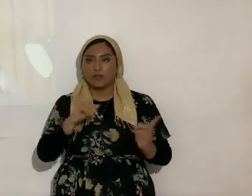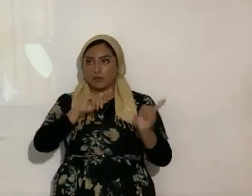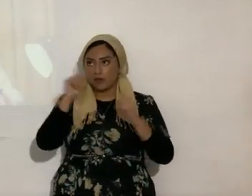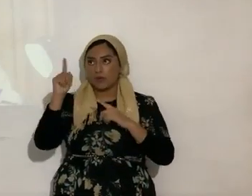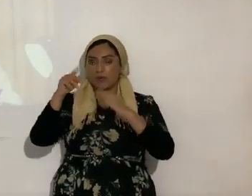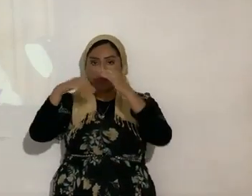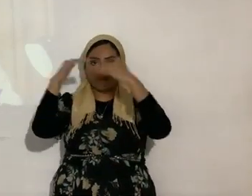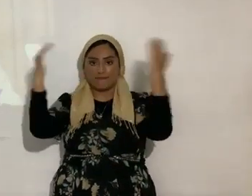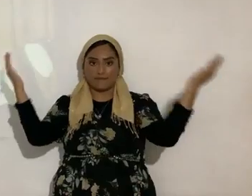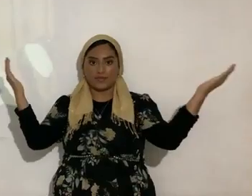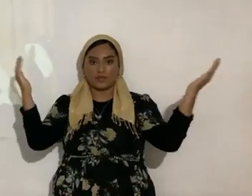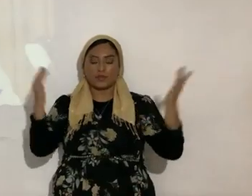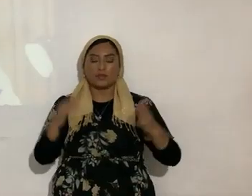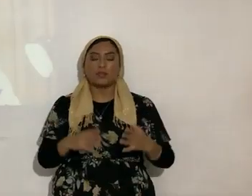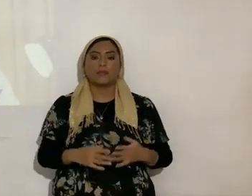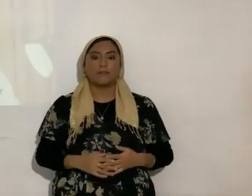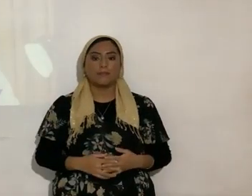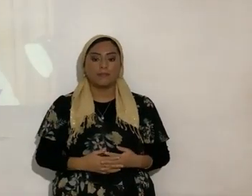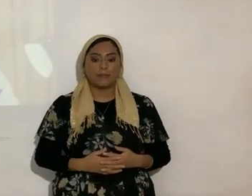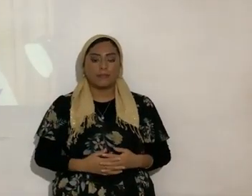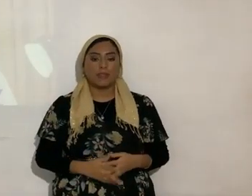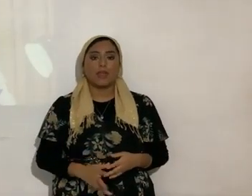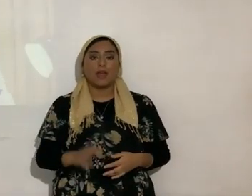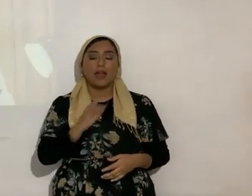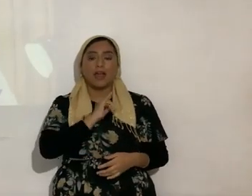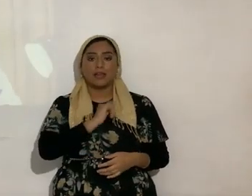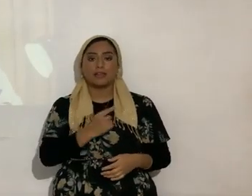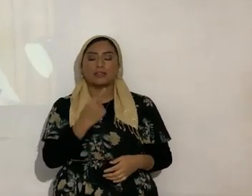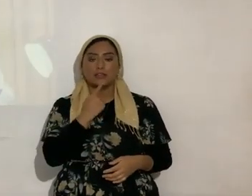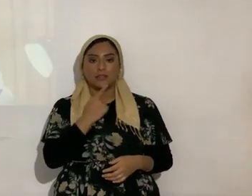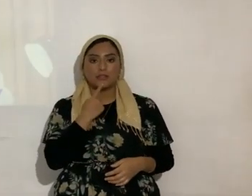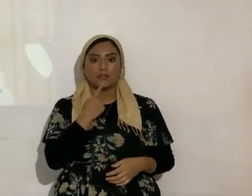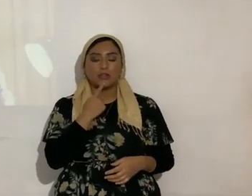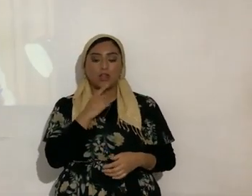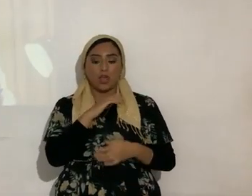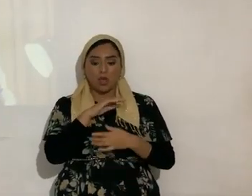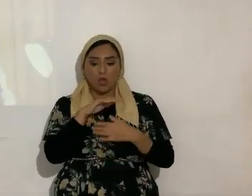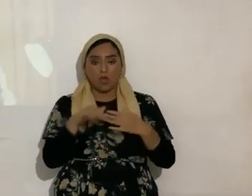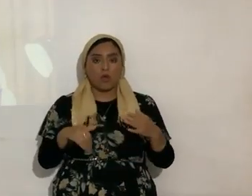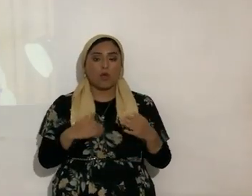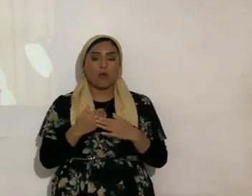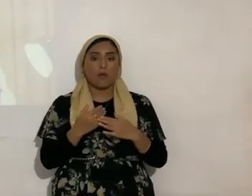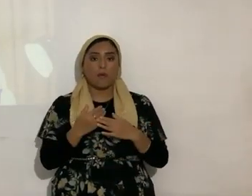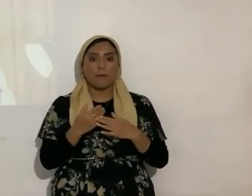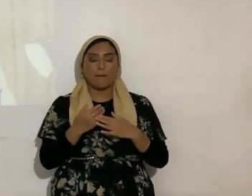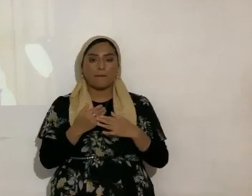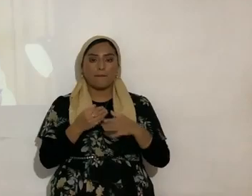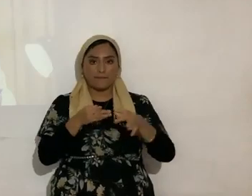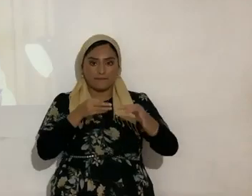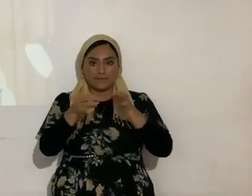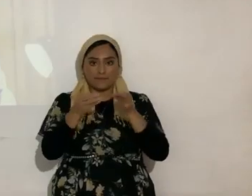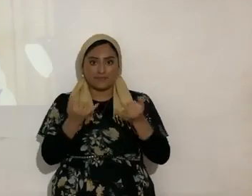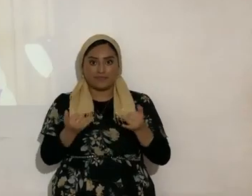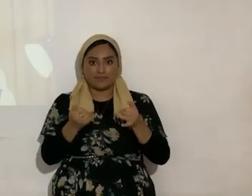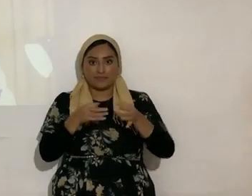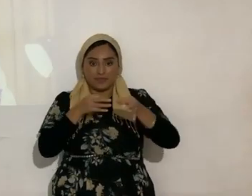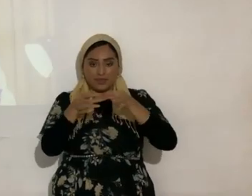entonces a ver yo dije que todos estos conceptos que yo les comenté hoy todo esto ocurre